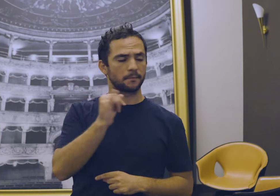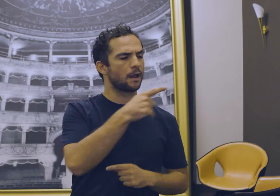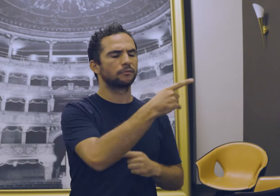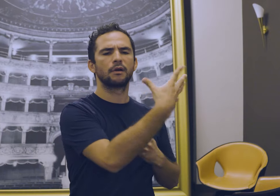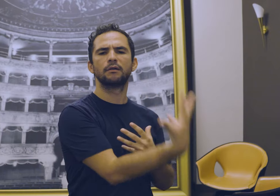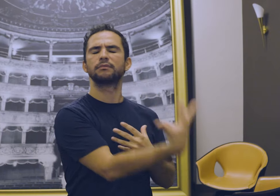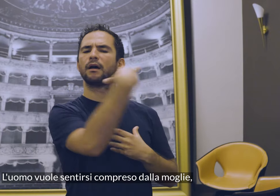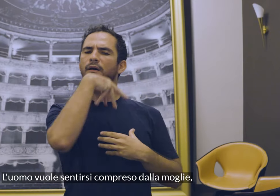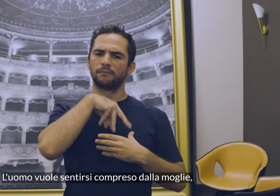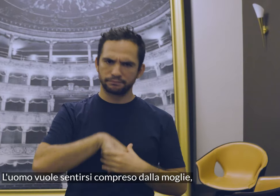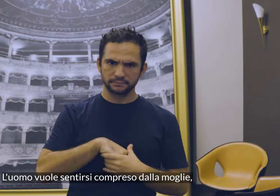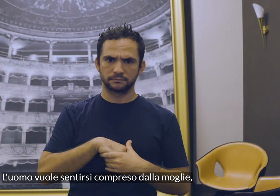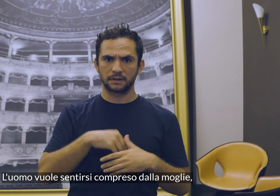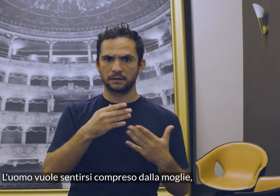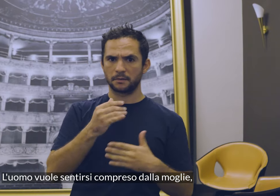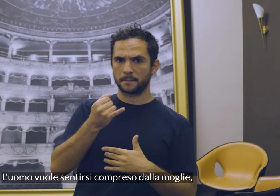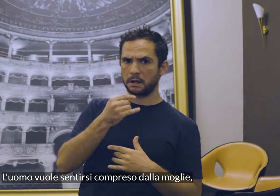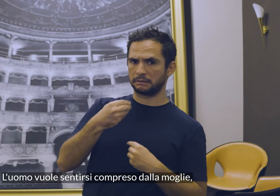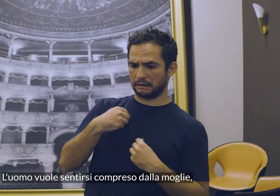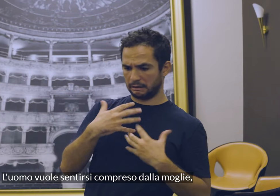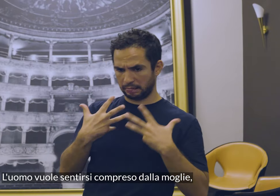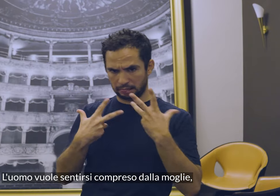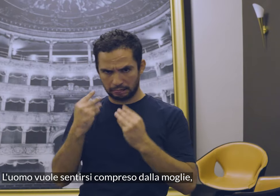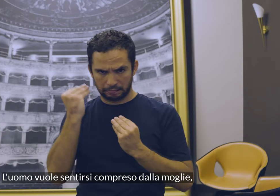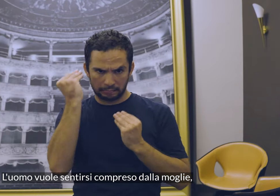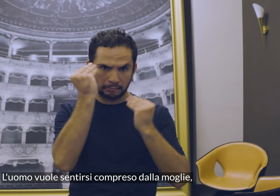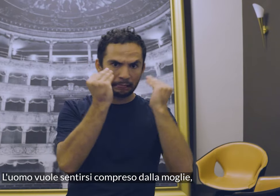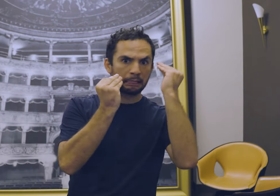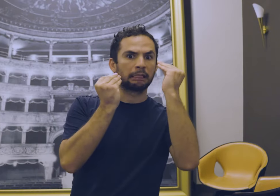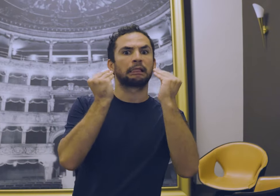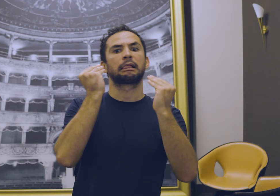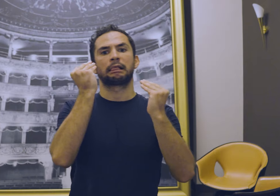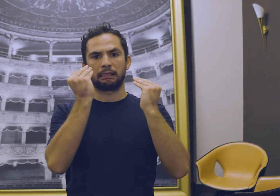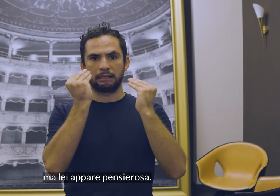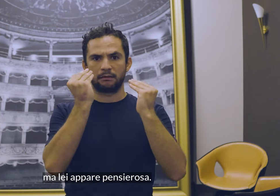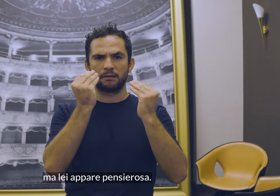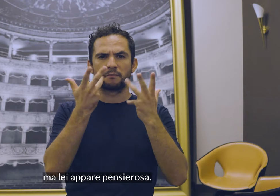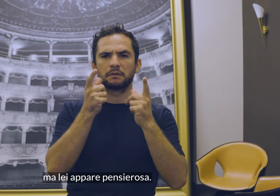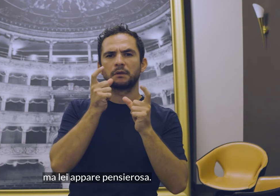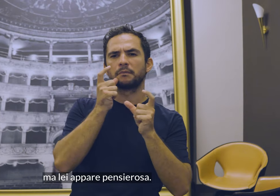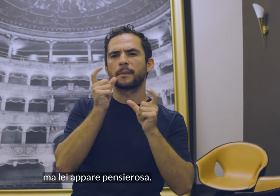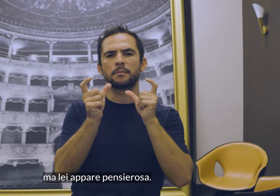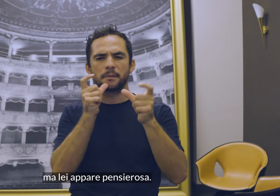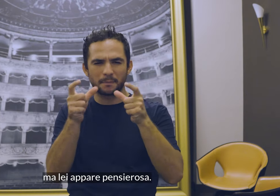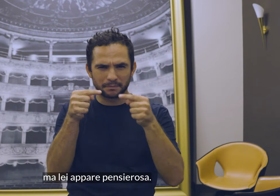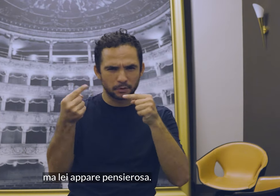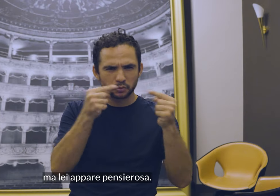L'uomo vuole sentirsi compreso dalla moglie, ma lei appare pensierosa.